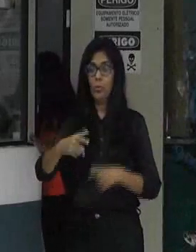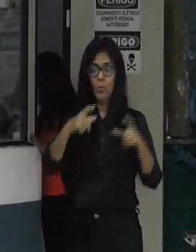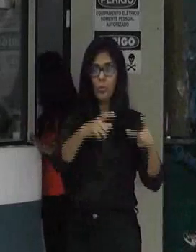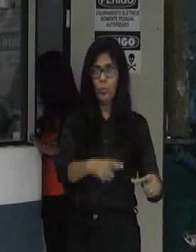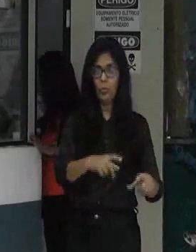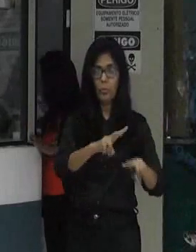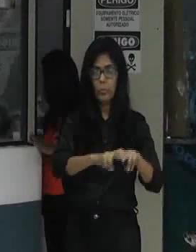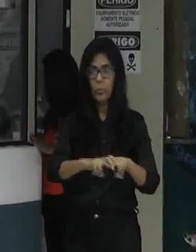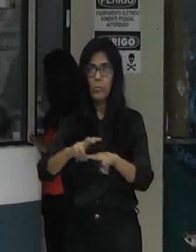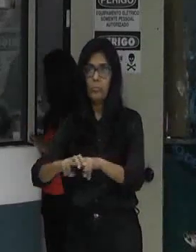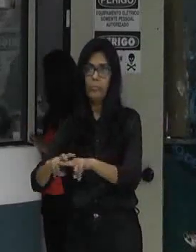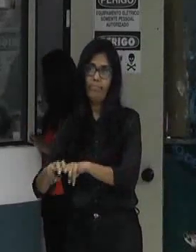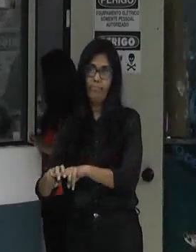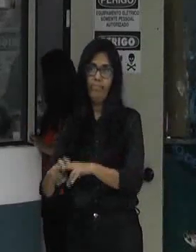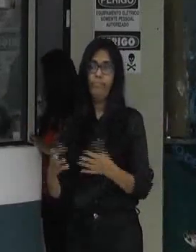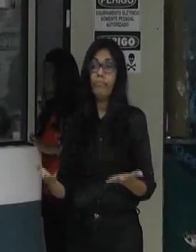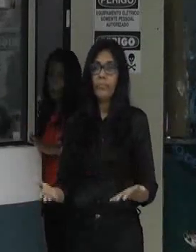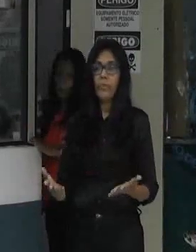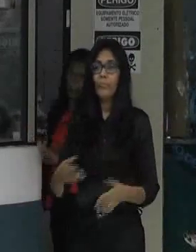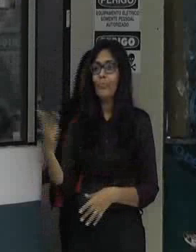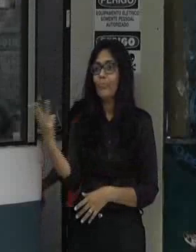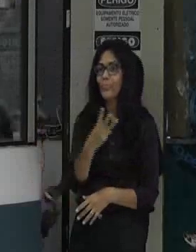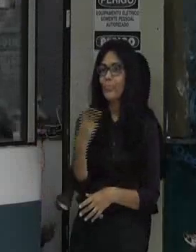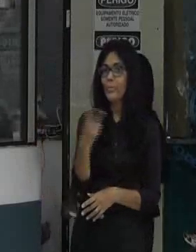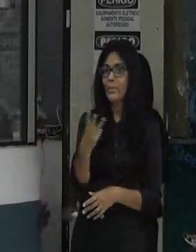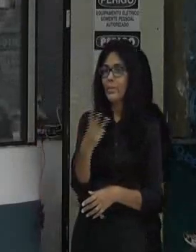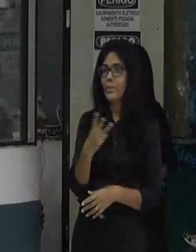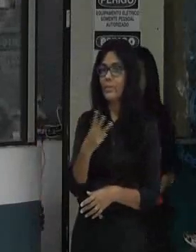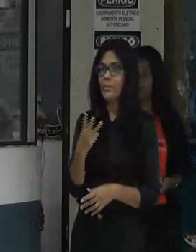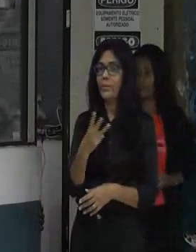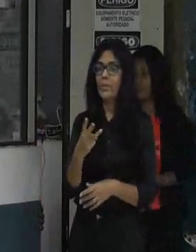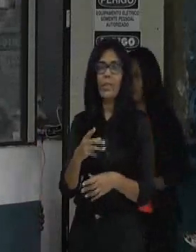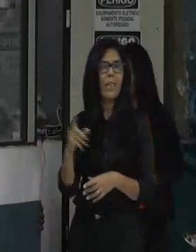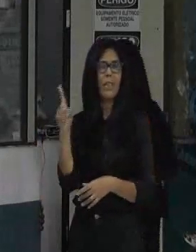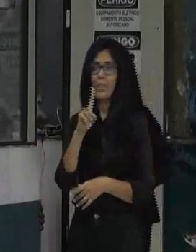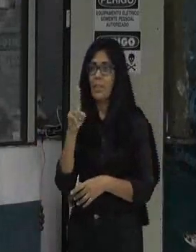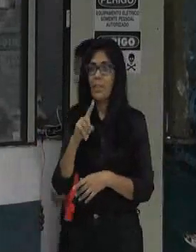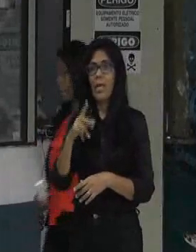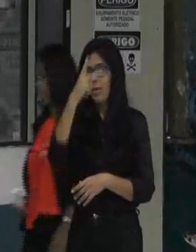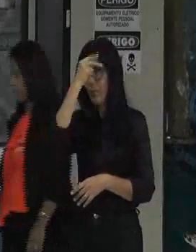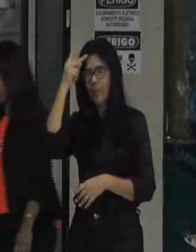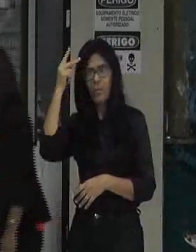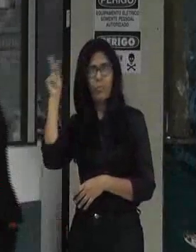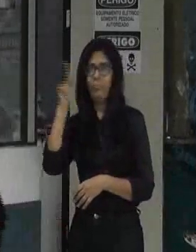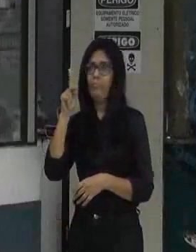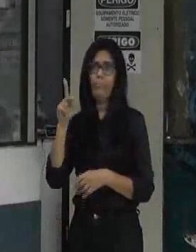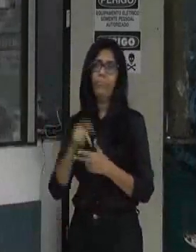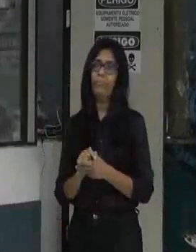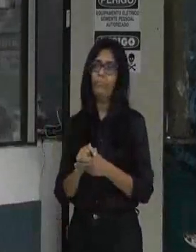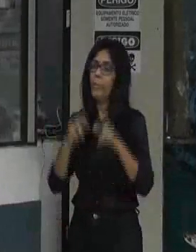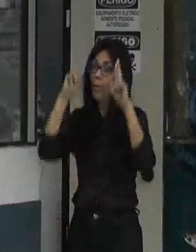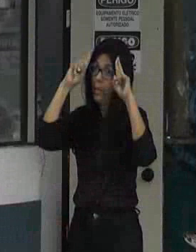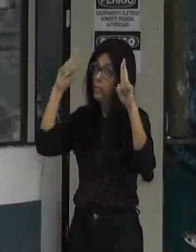Todas as três situações não são respeitadas pela prefeitura de Liel. Por que eu digo pela prefeitura?